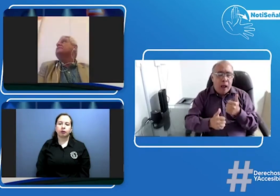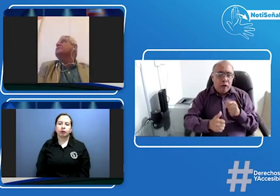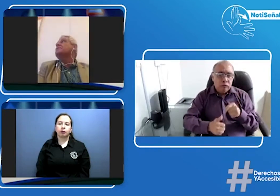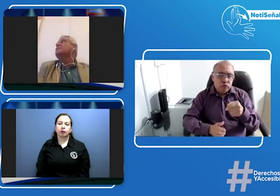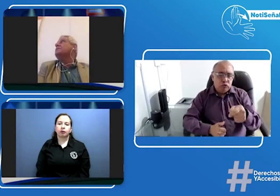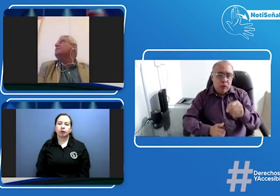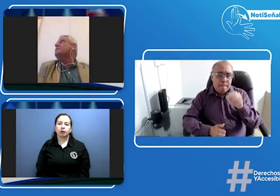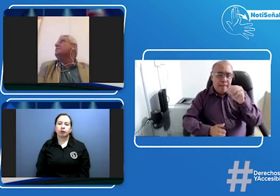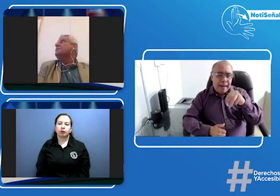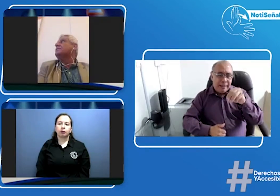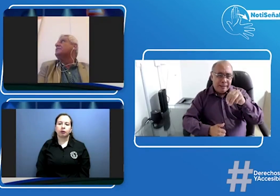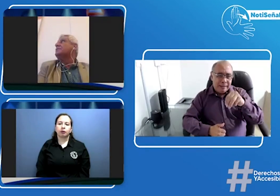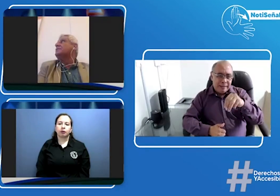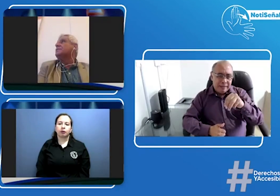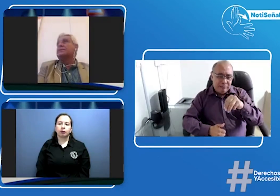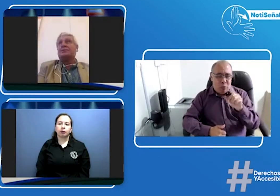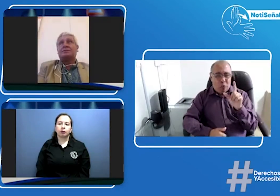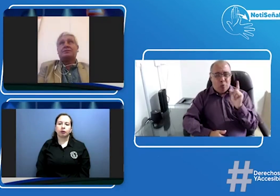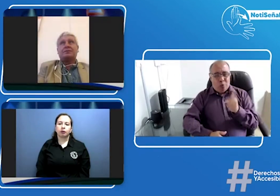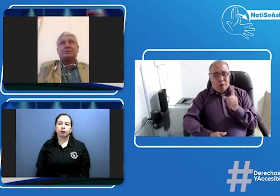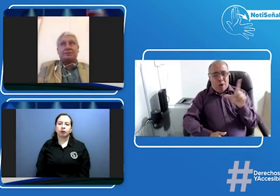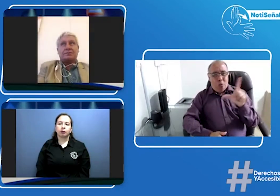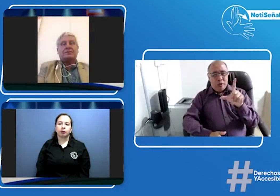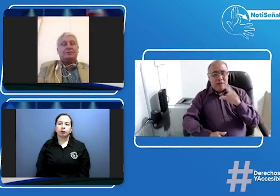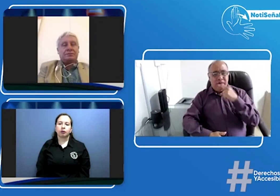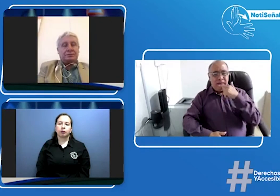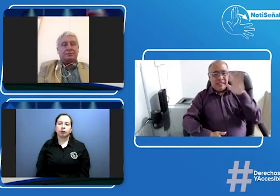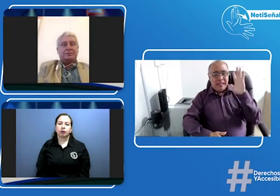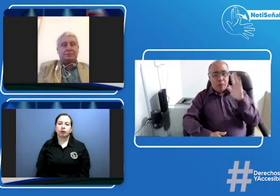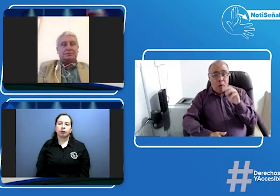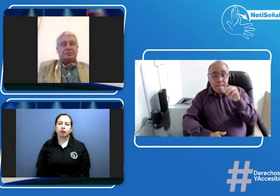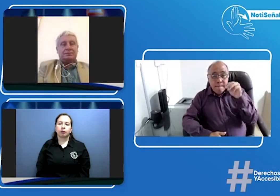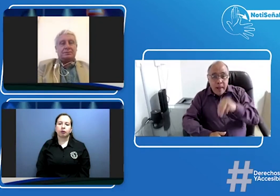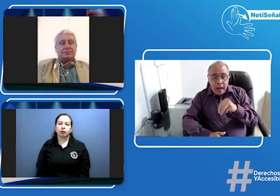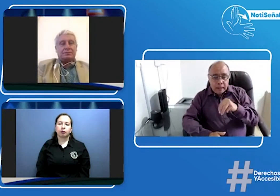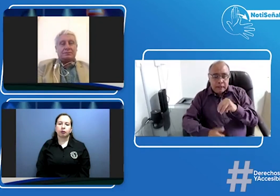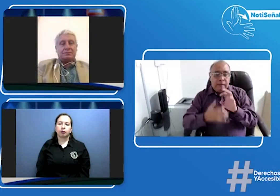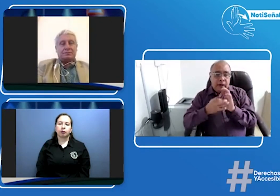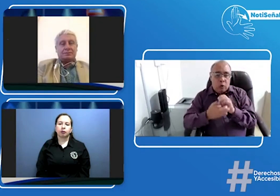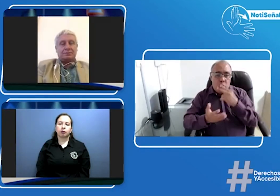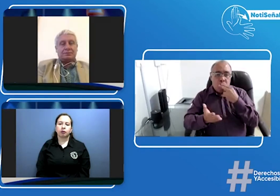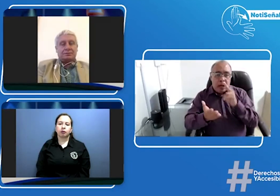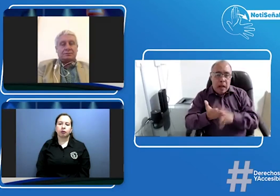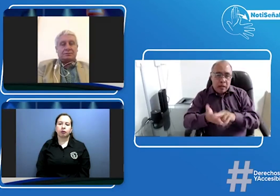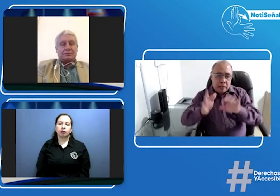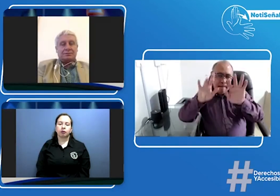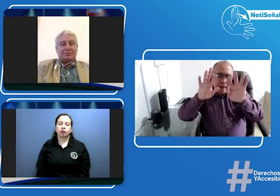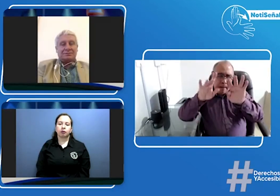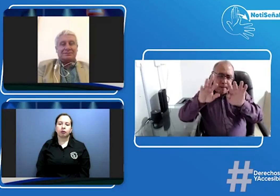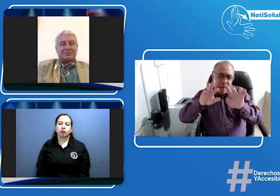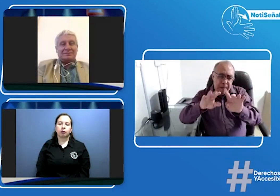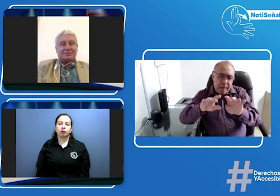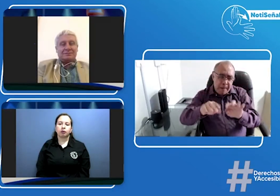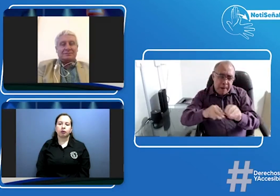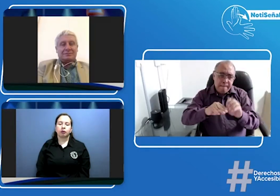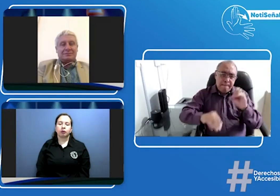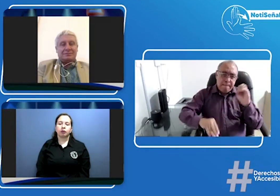hoy nos comprometemos a que el próximo martes que ustedes saben que el lunes es festivo a que el